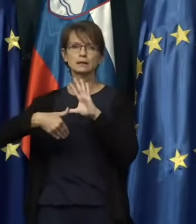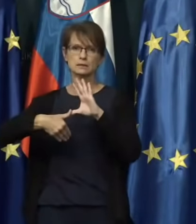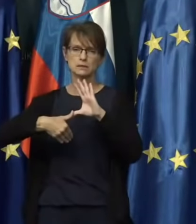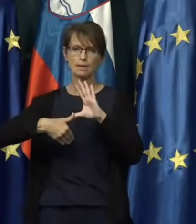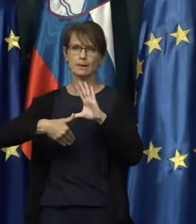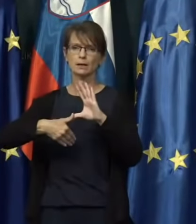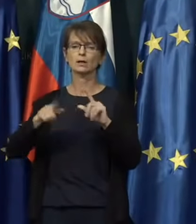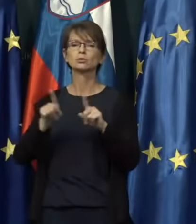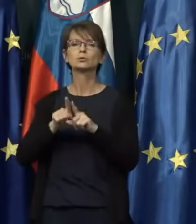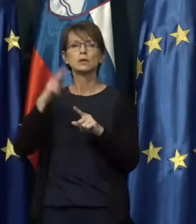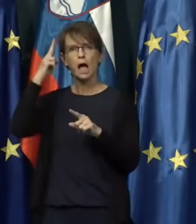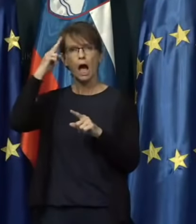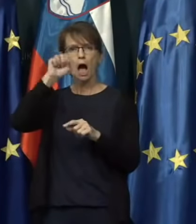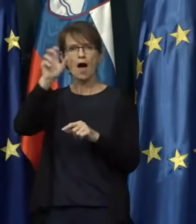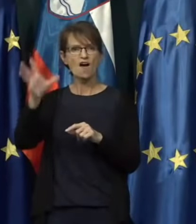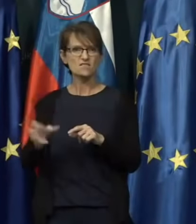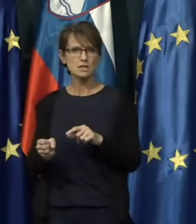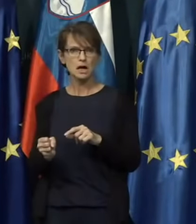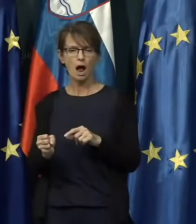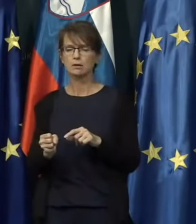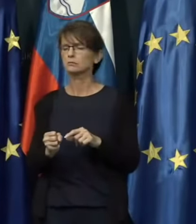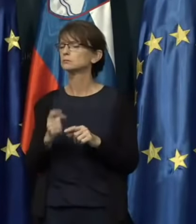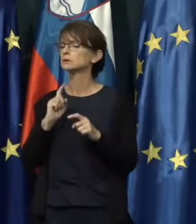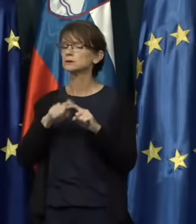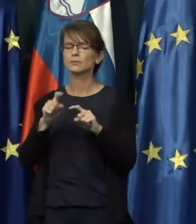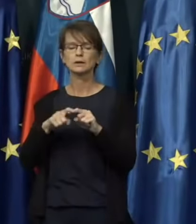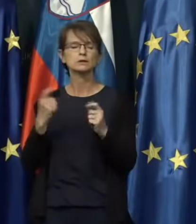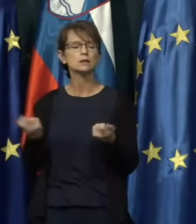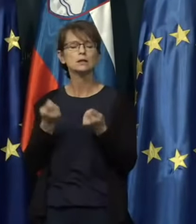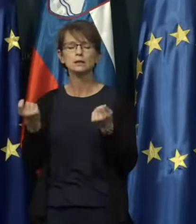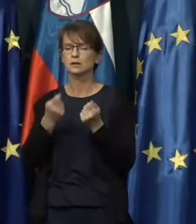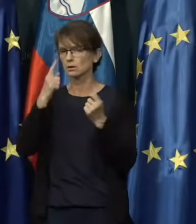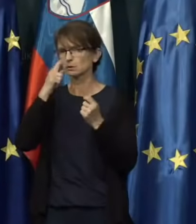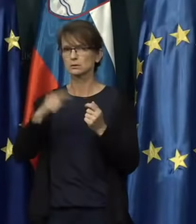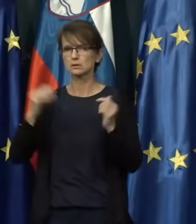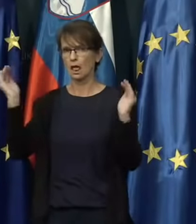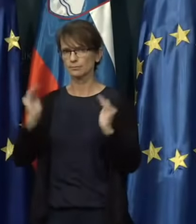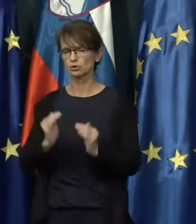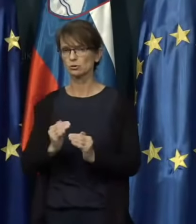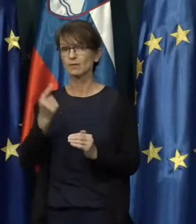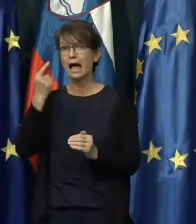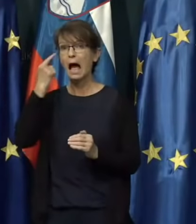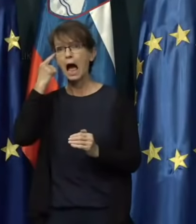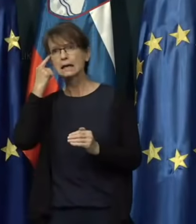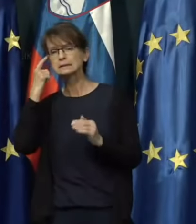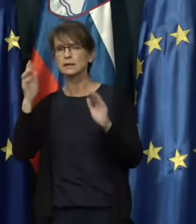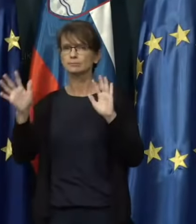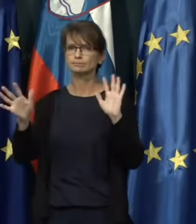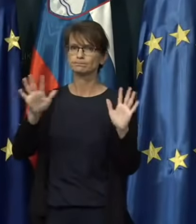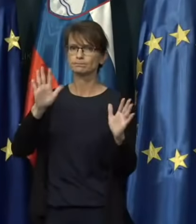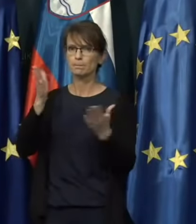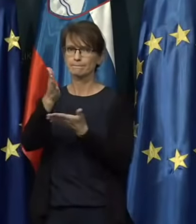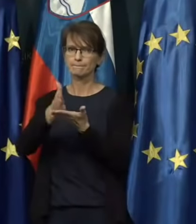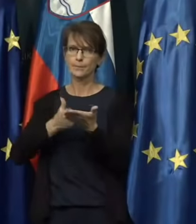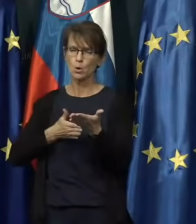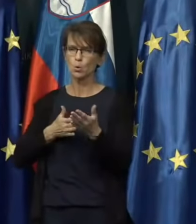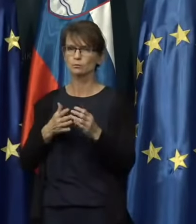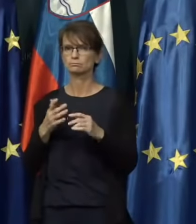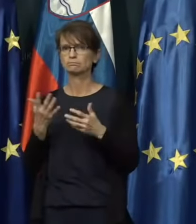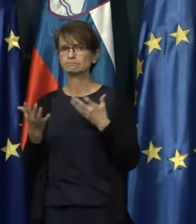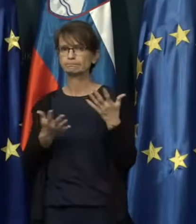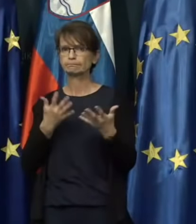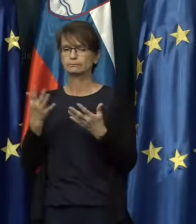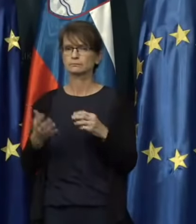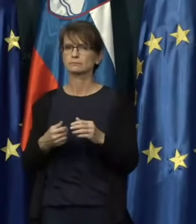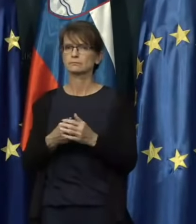Tudi v Afriki se stvari hitro slabšajo. Azija je zdaj že tako na pol, bom rekel, en od